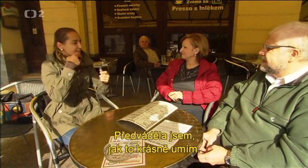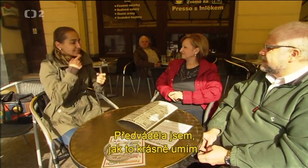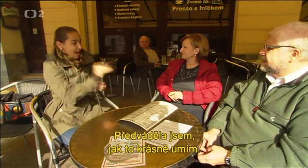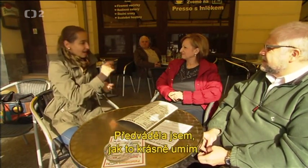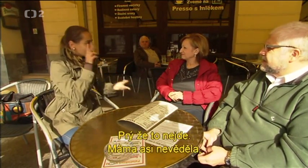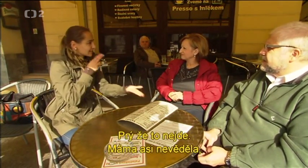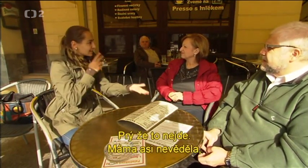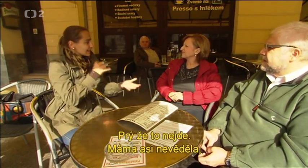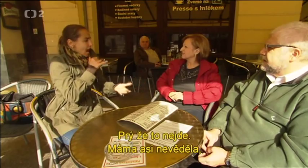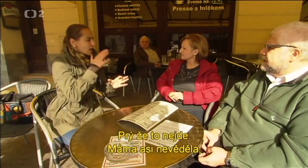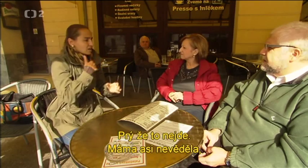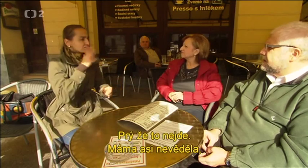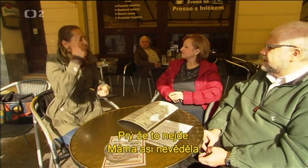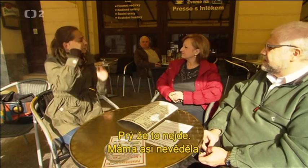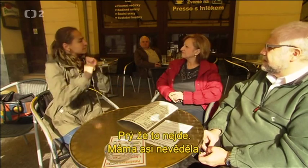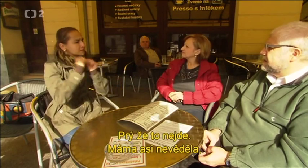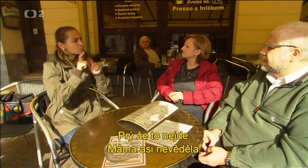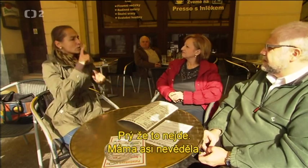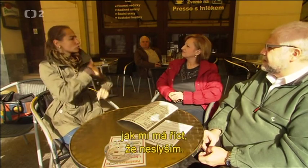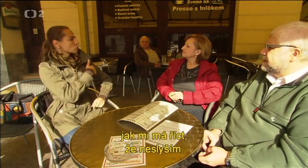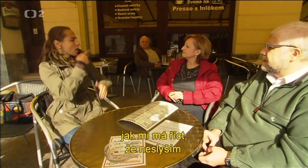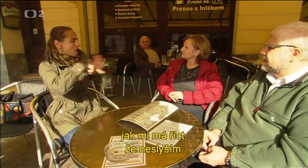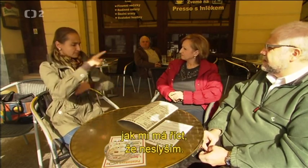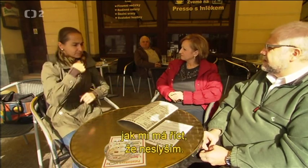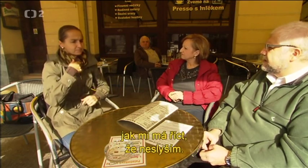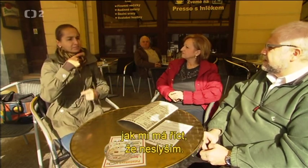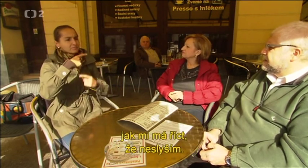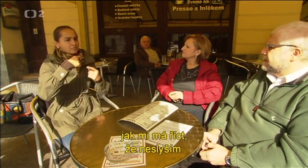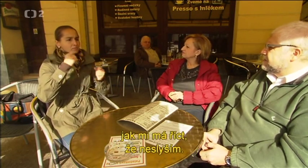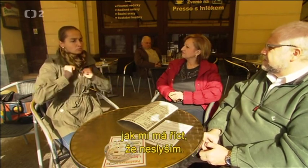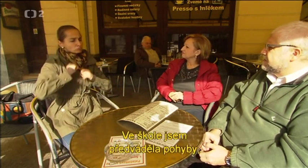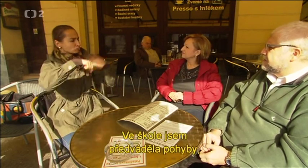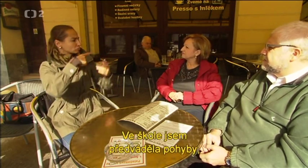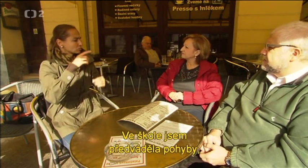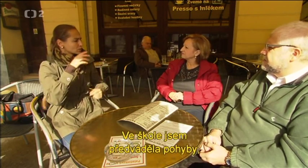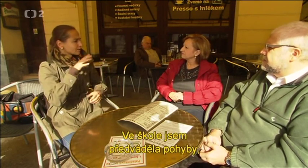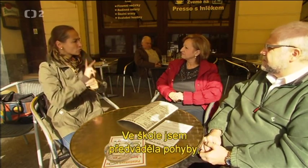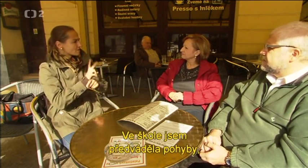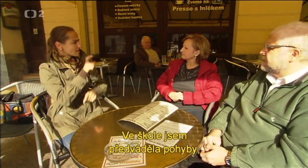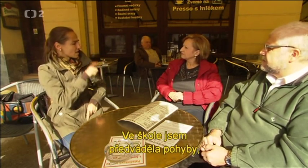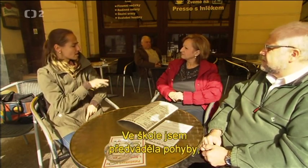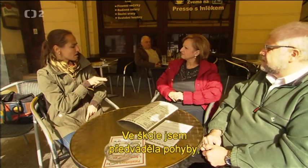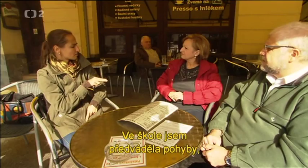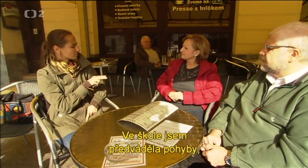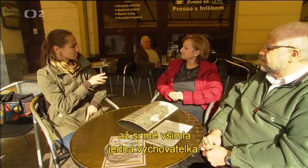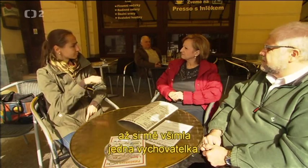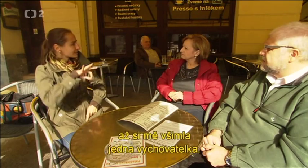Prý, že to nejde. Máma asi nevěděla, jak mi má říct, že neslyším. Ve škole jsem předváděla pohyby, až si mě všimla jedna